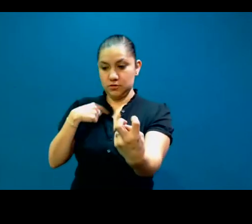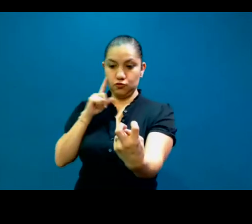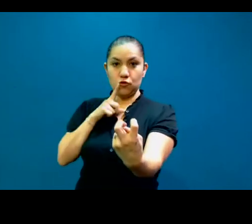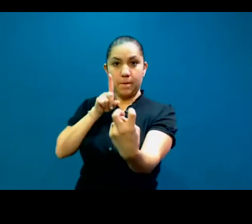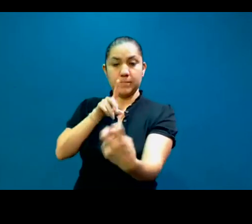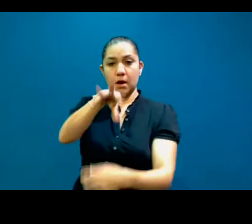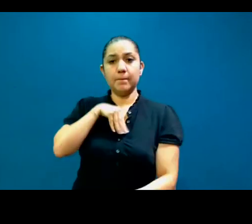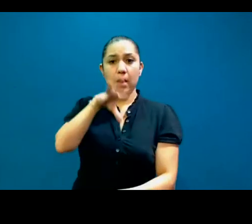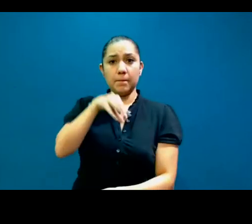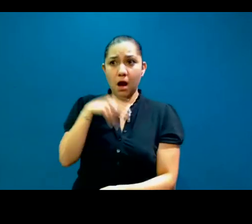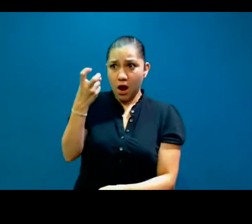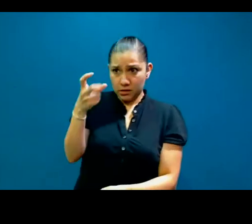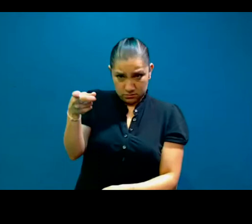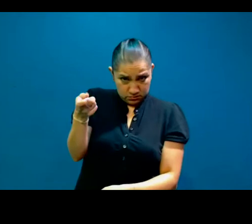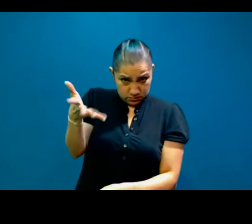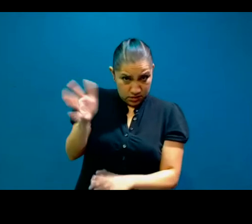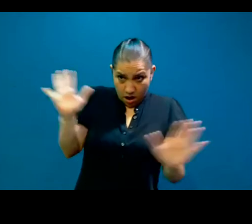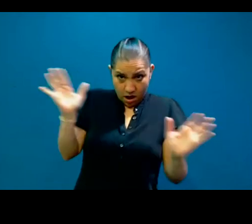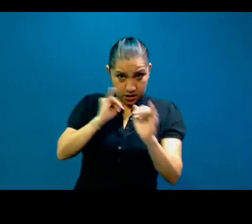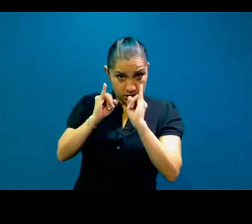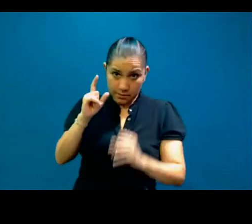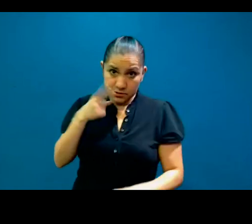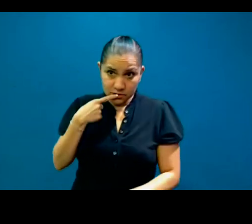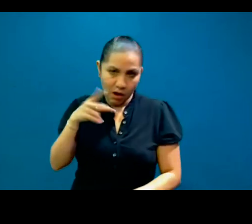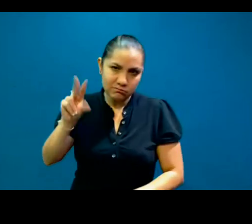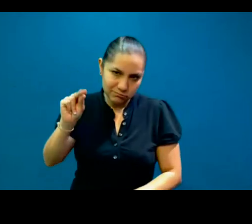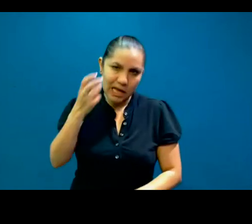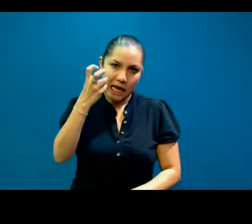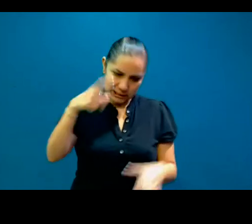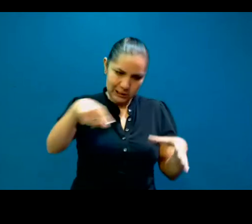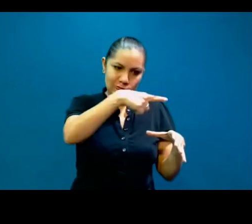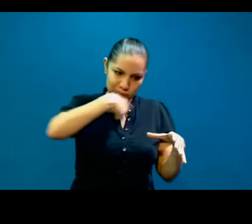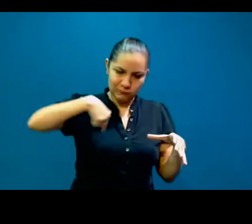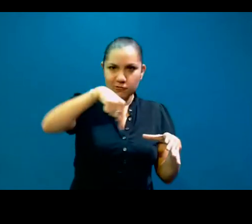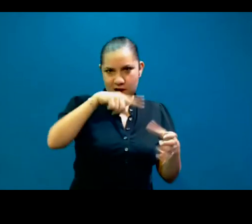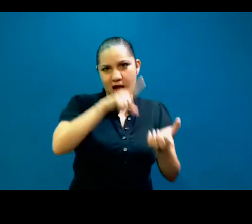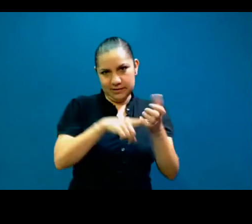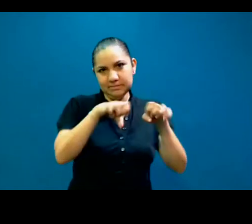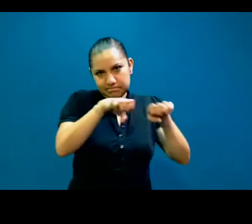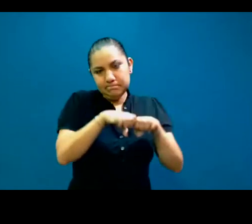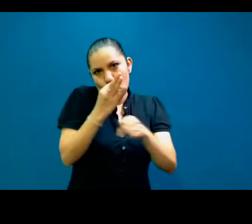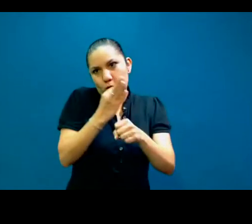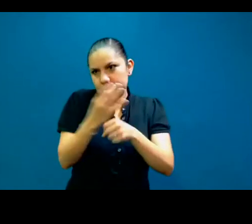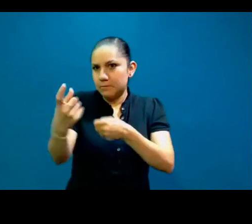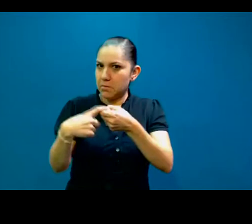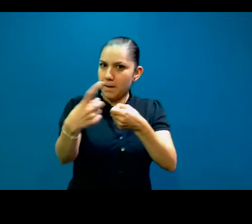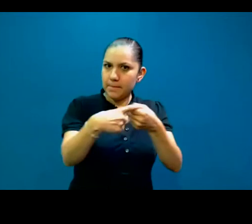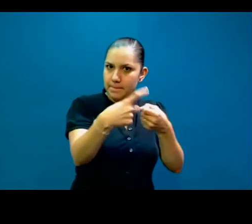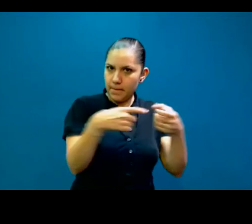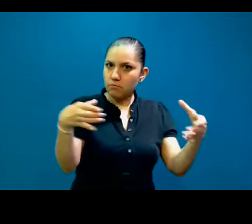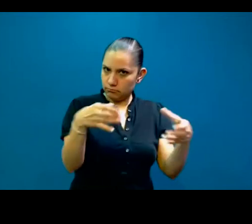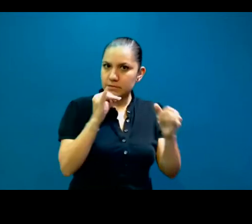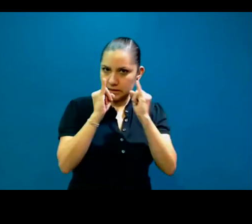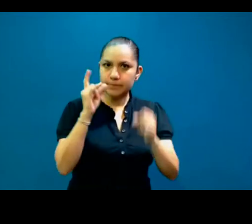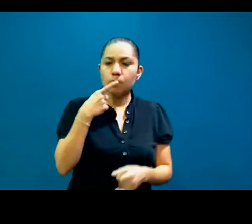es ser intérprete, ¿no? Entonces trabajamos, la verdad es que tenemos un buen número de intérpretes sordos trabajando con nosotros, y ellos participan